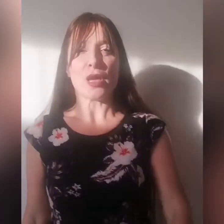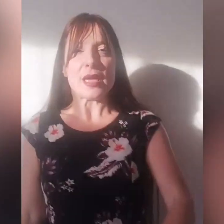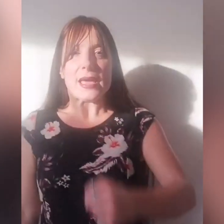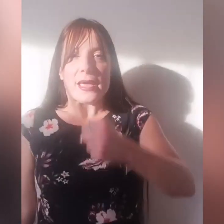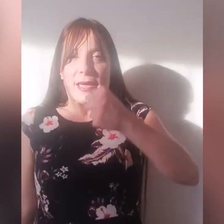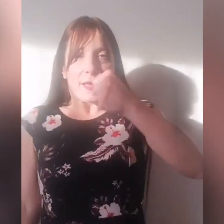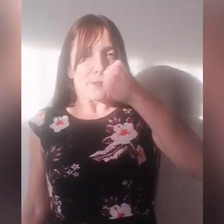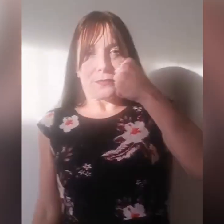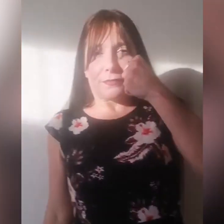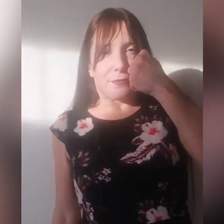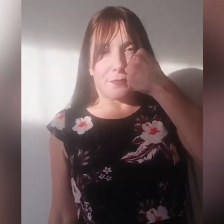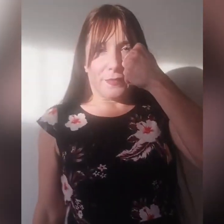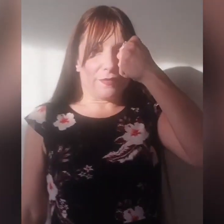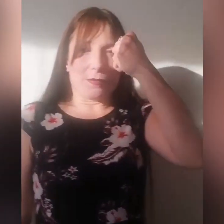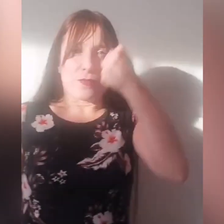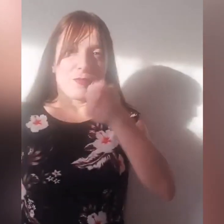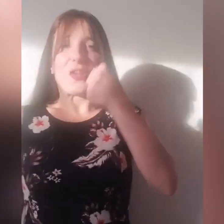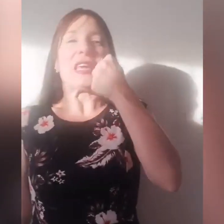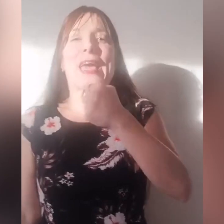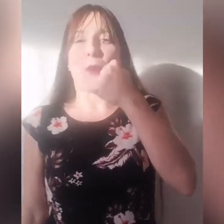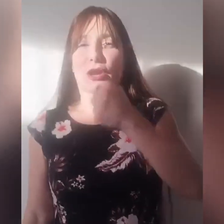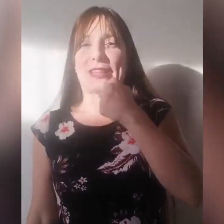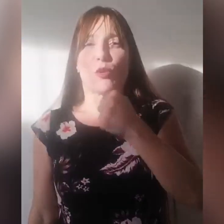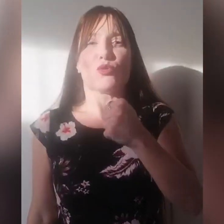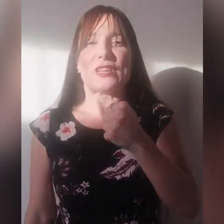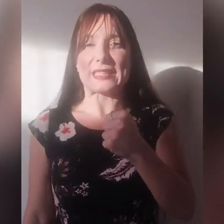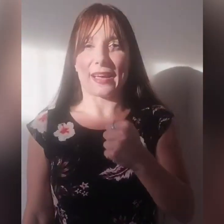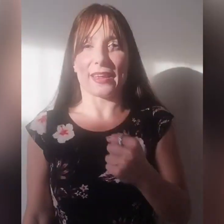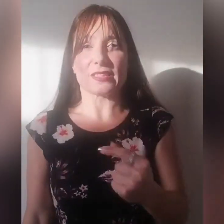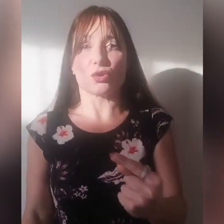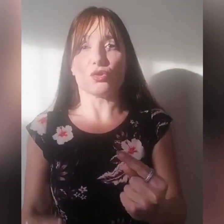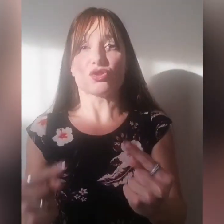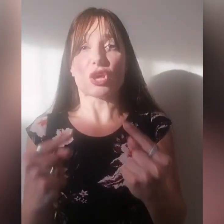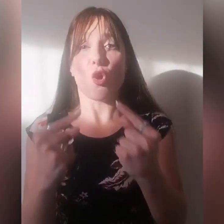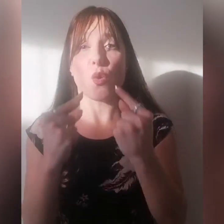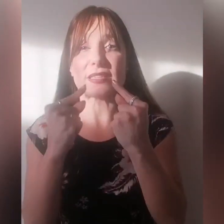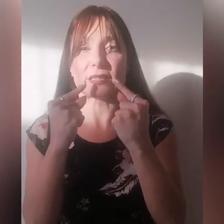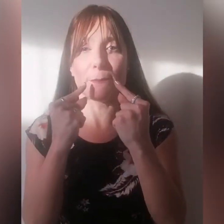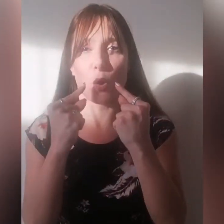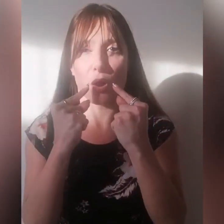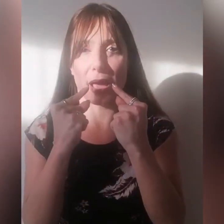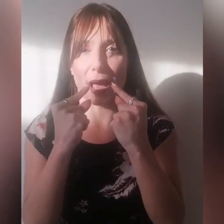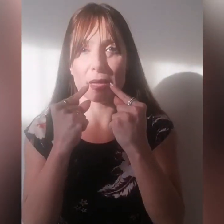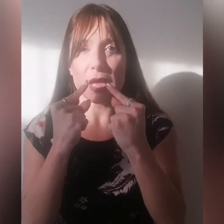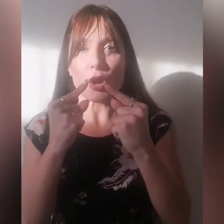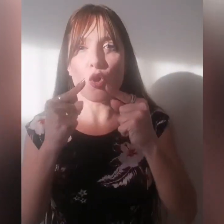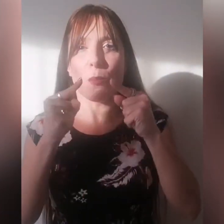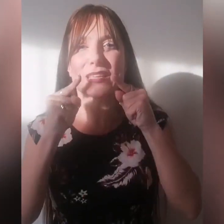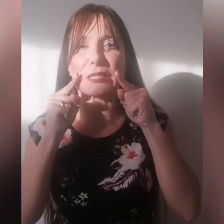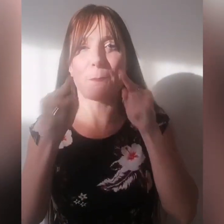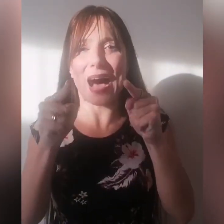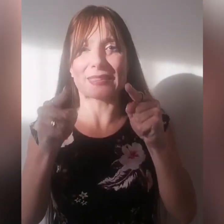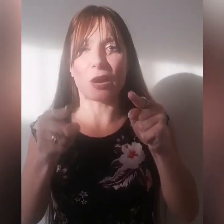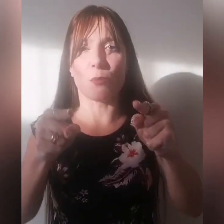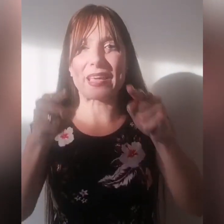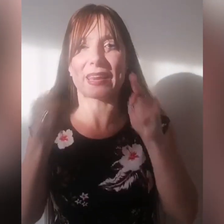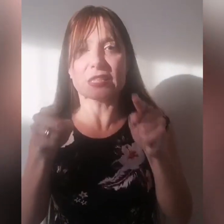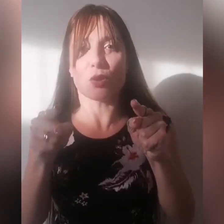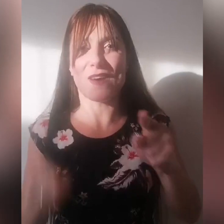finché morte non mi unisca Cristo, io userò questa bocca come spada, come Cristo ha